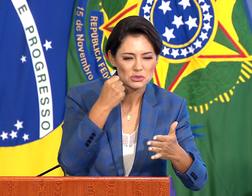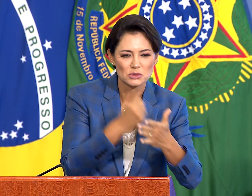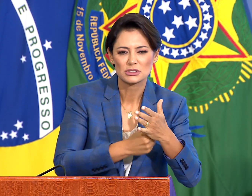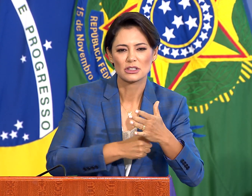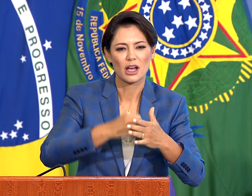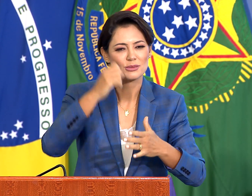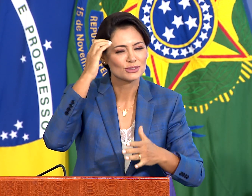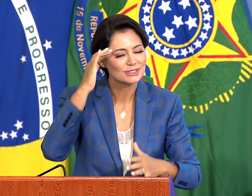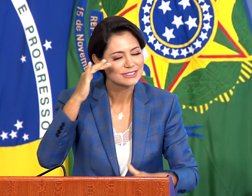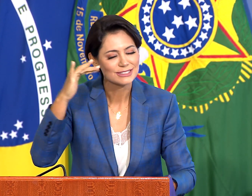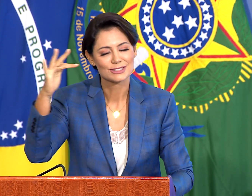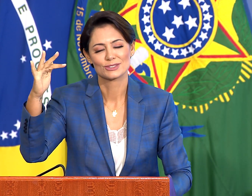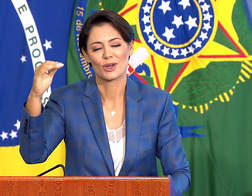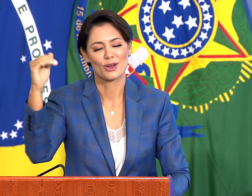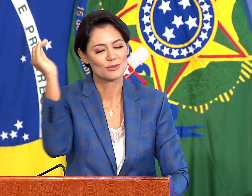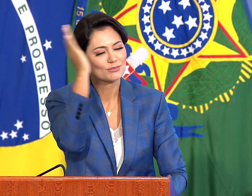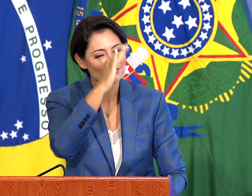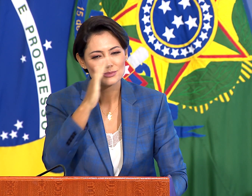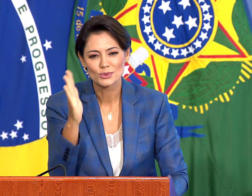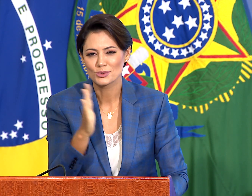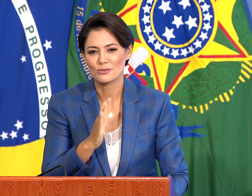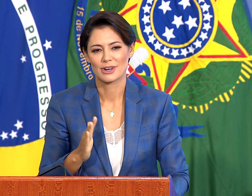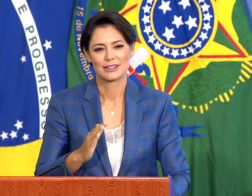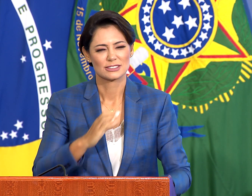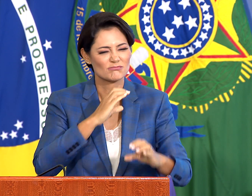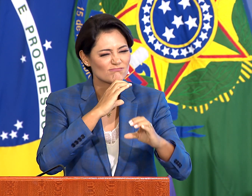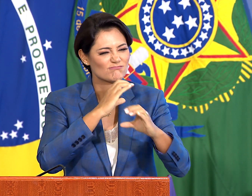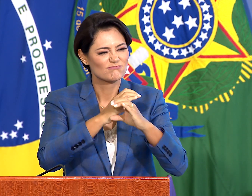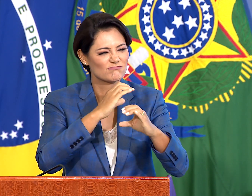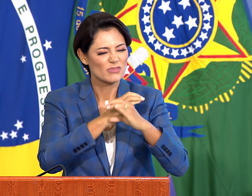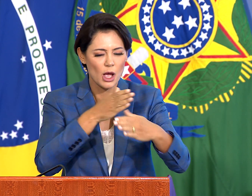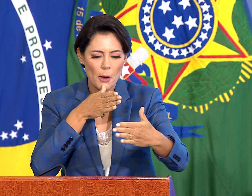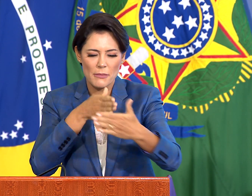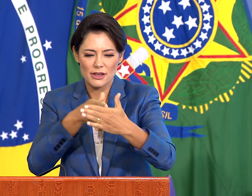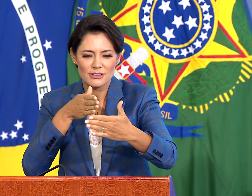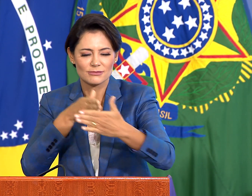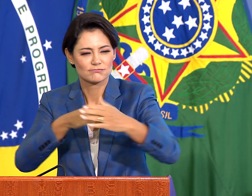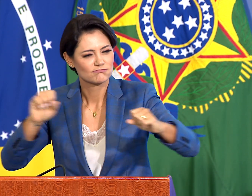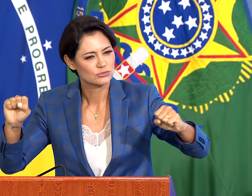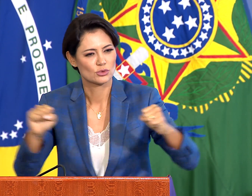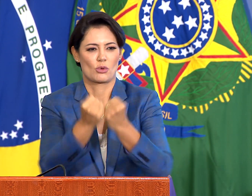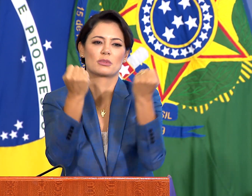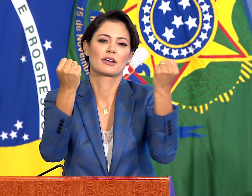lutamos e sonhamos por um Brasil sem barreiras de comunicação.